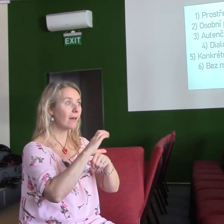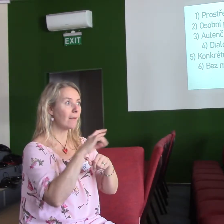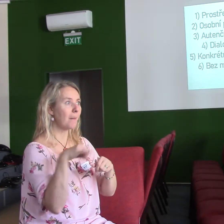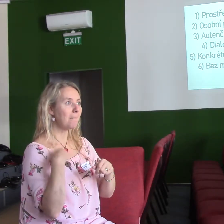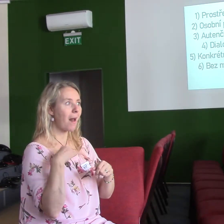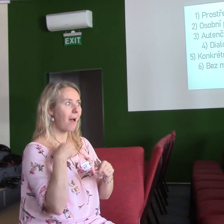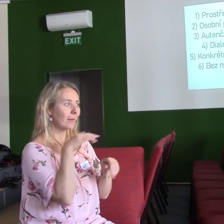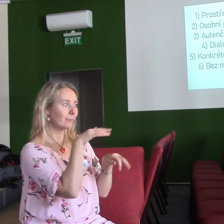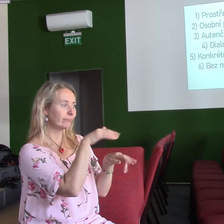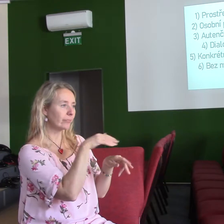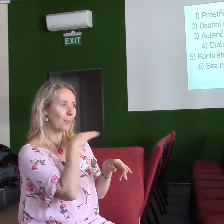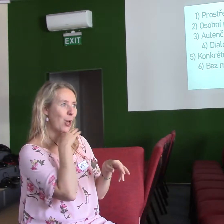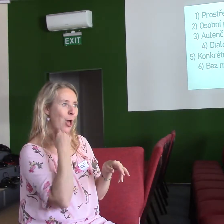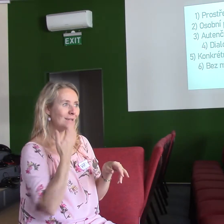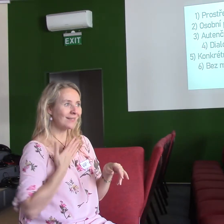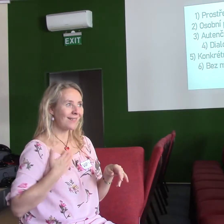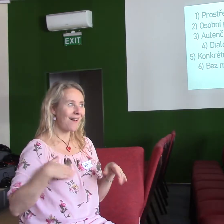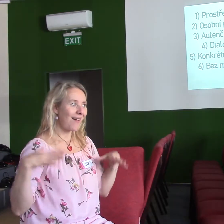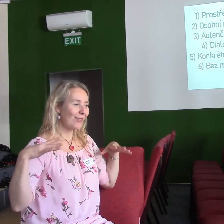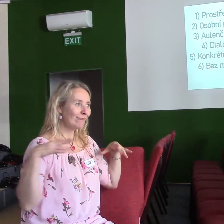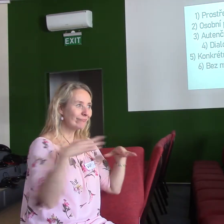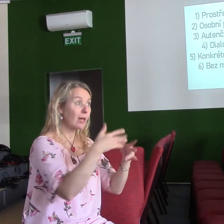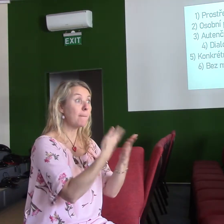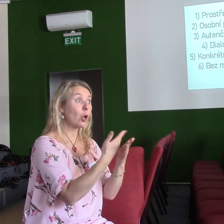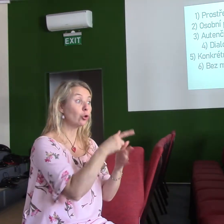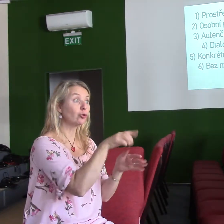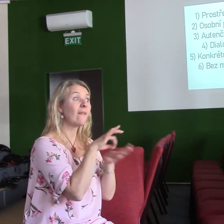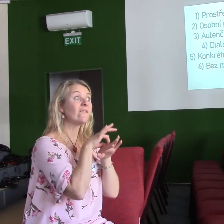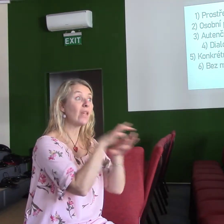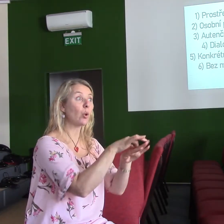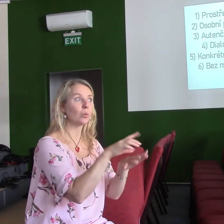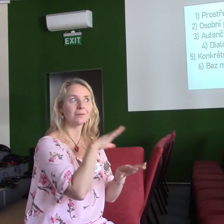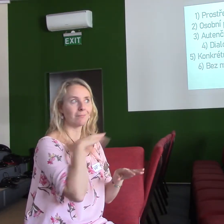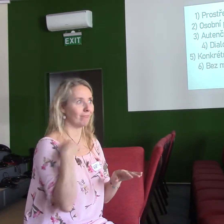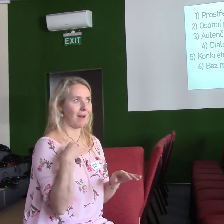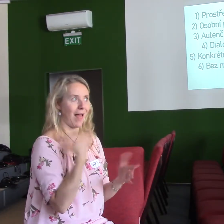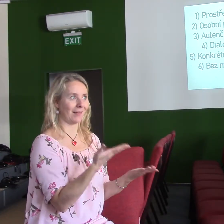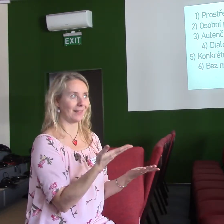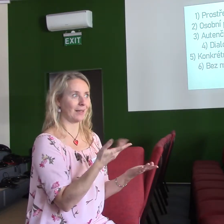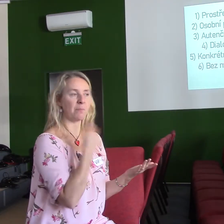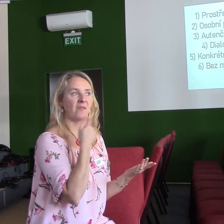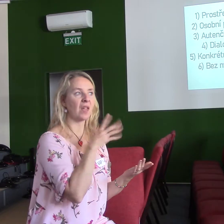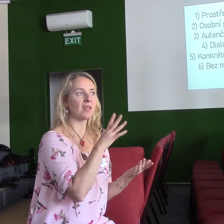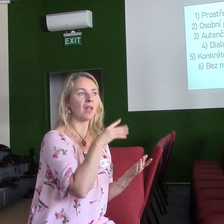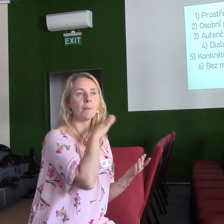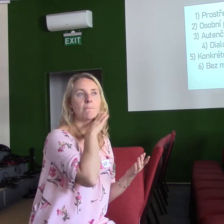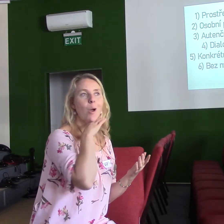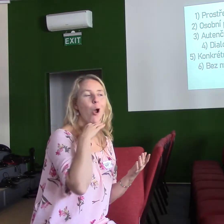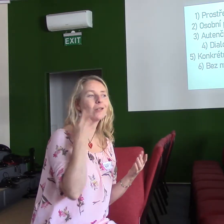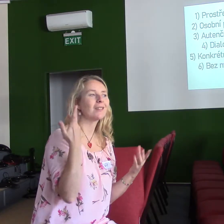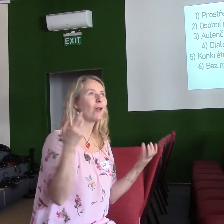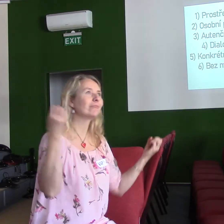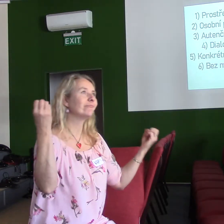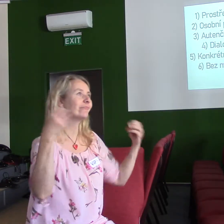prvé, protože ho vedou mladí lidé, a za druhé, protože je úplně jednoduchý. Tam vlastně nejsou žádná světla, není tam žádná velká show,